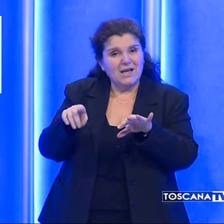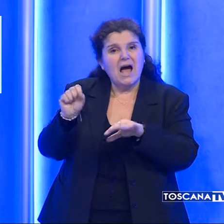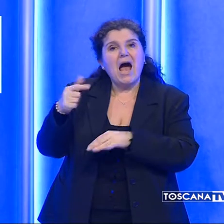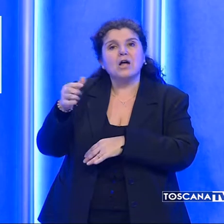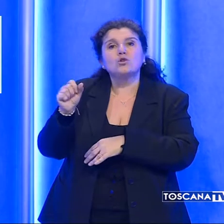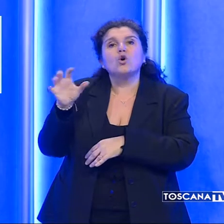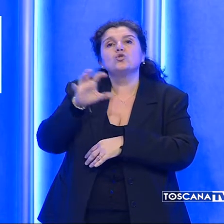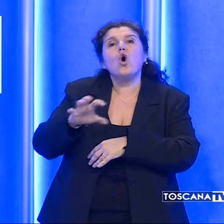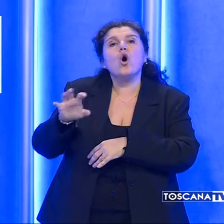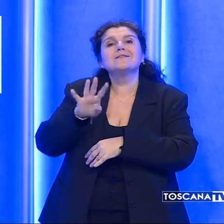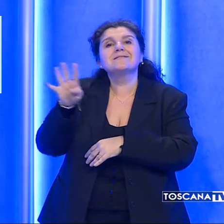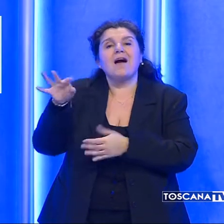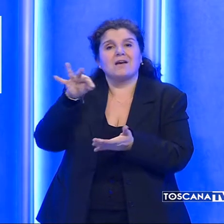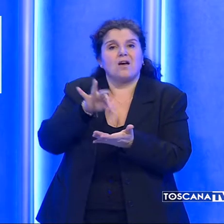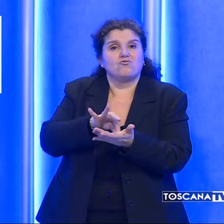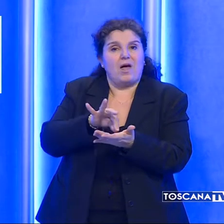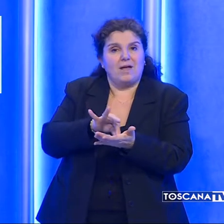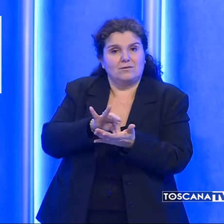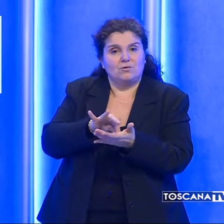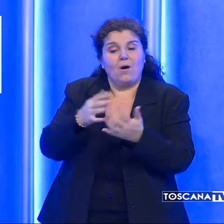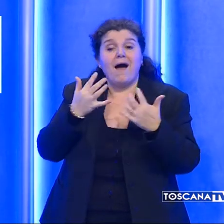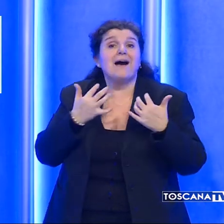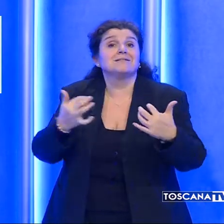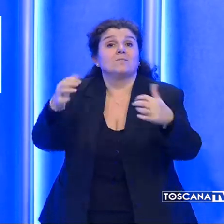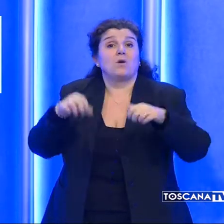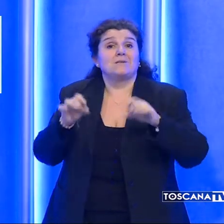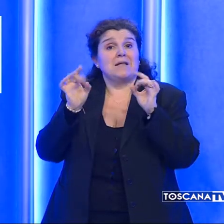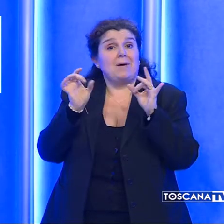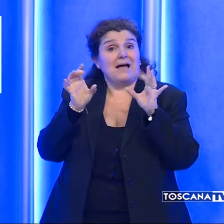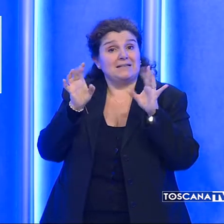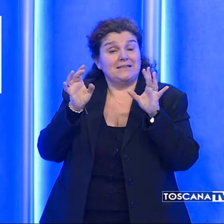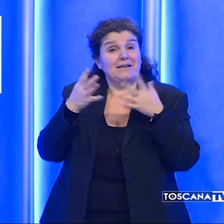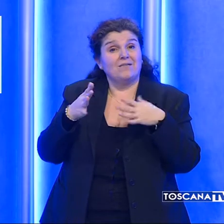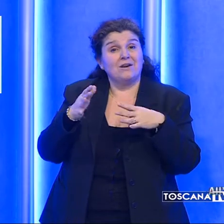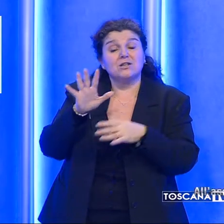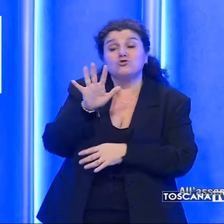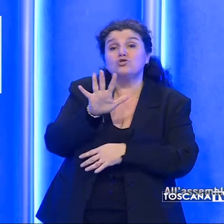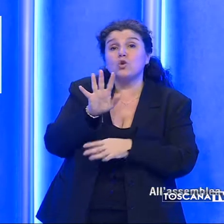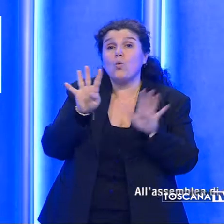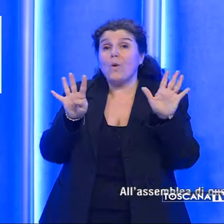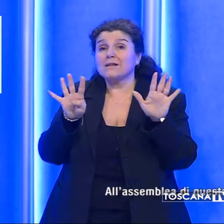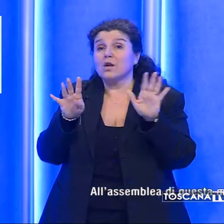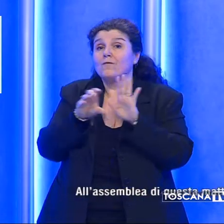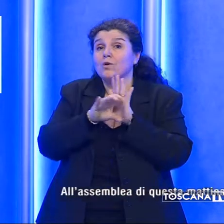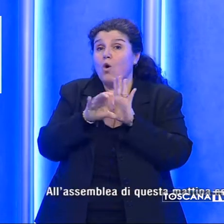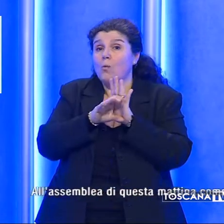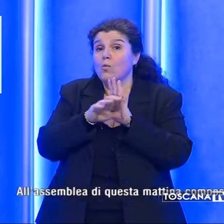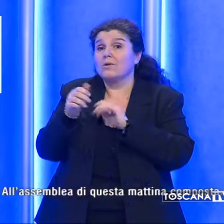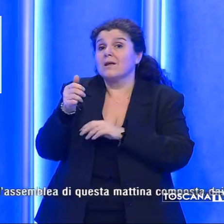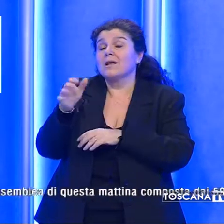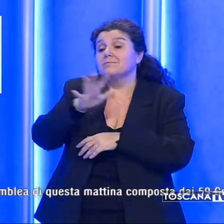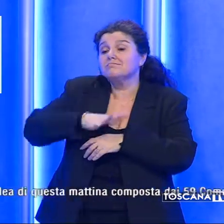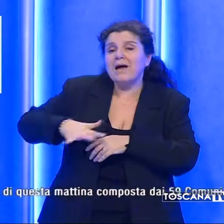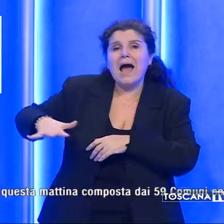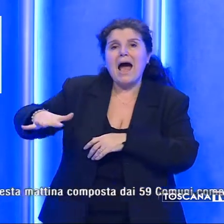Toscana Centro. All'Assemblea di questa mattina, composta da 59 comuni compresi nell